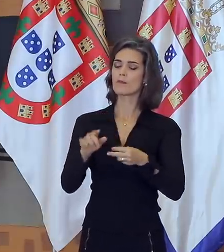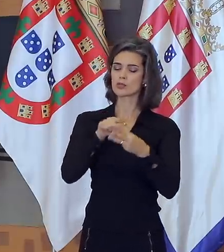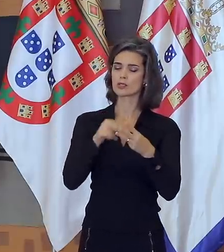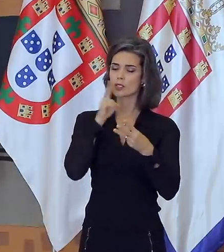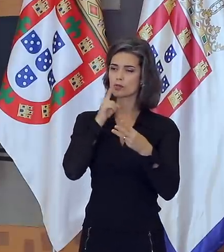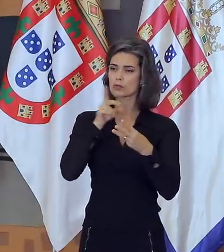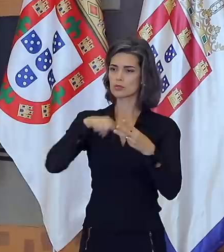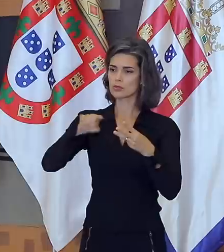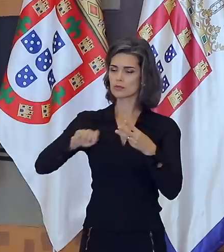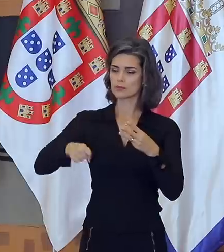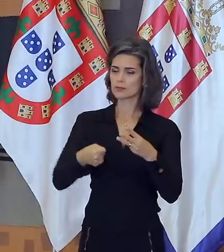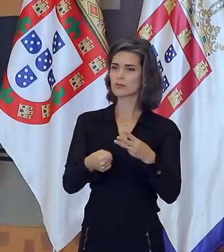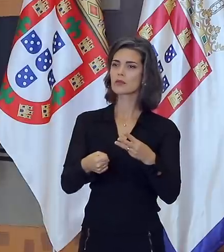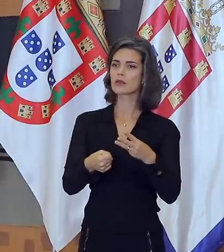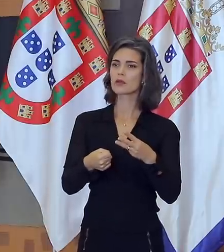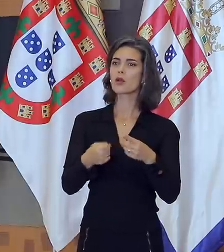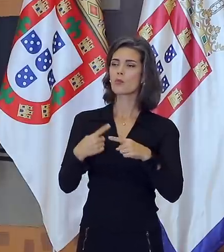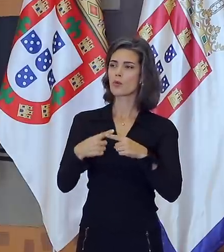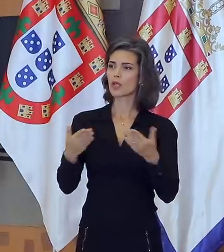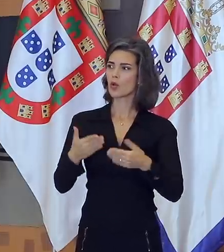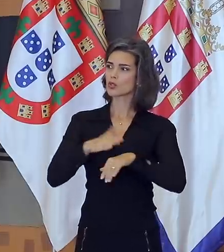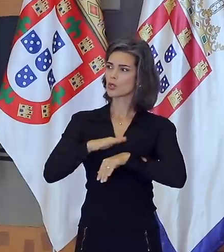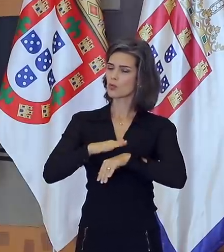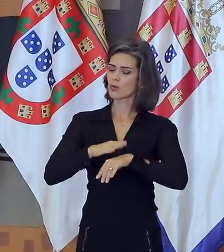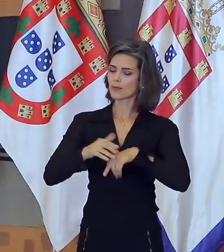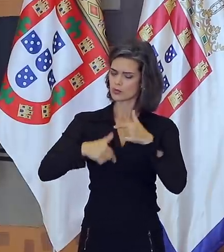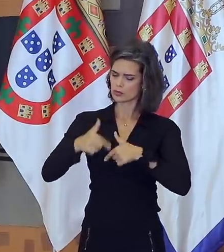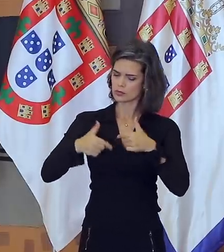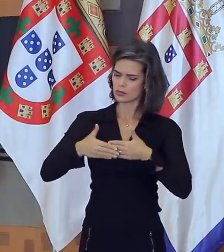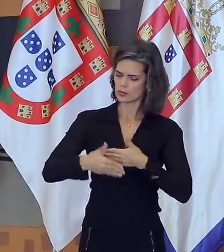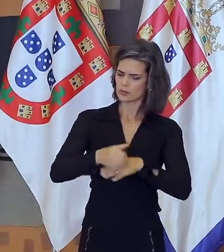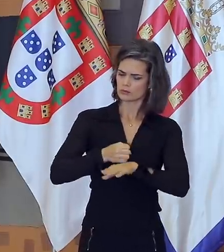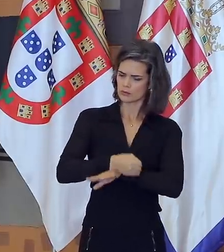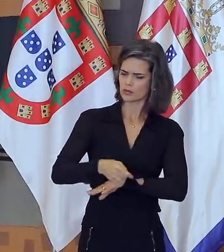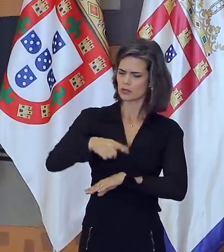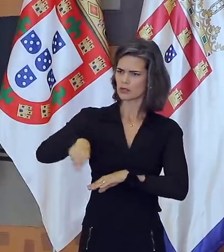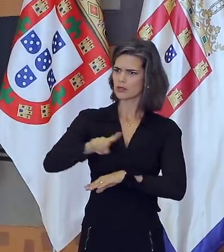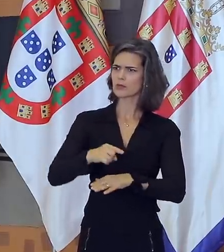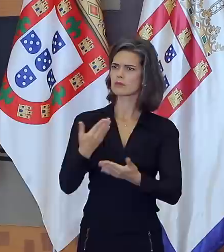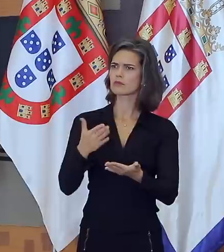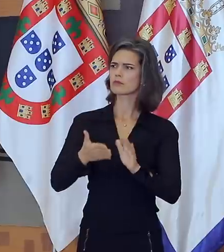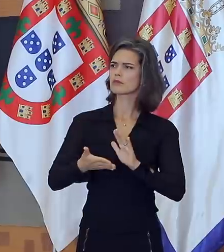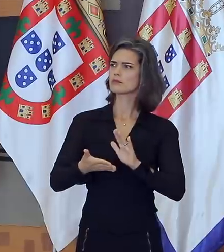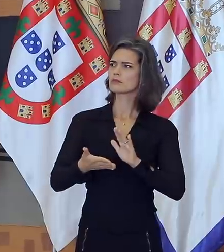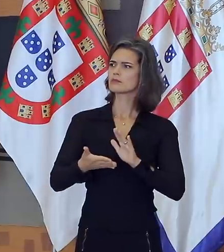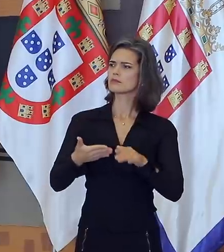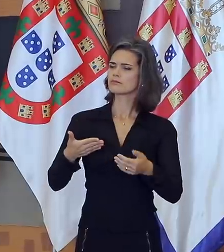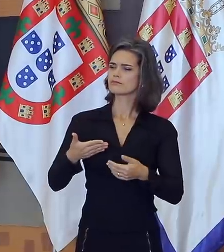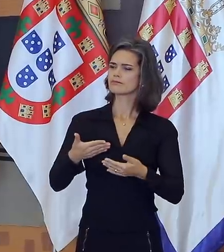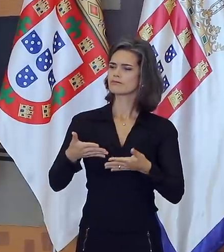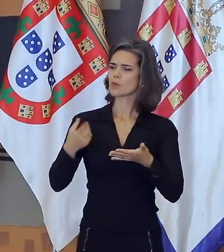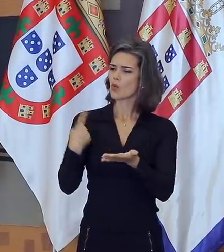isto, é hora de muito trabalho que vocês se incorporam às fileiras do Itamaraty.